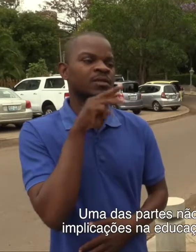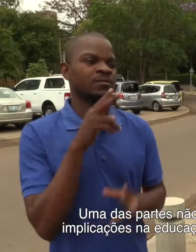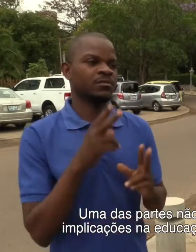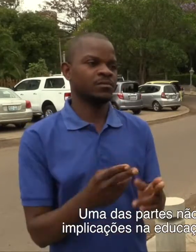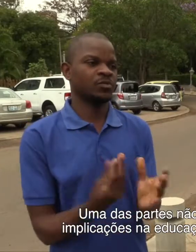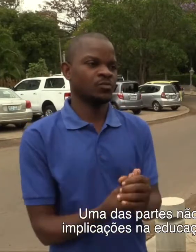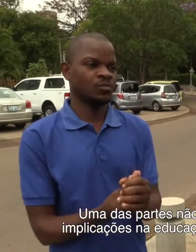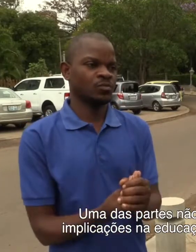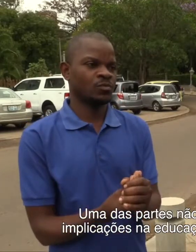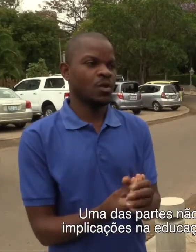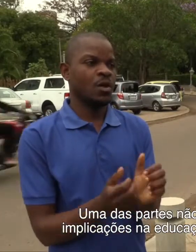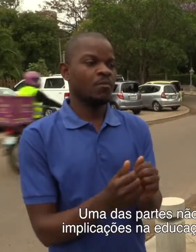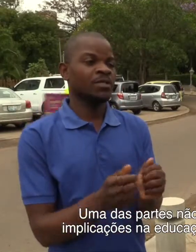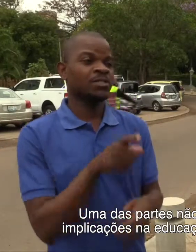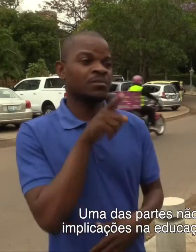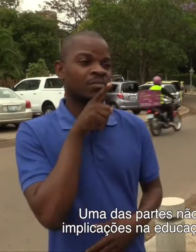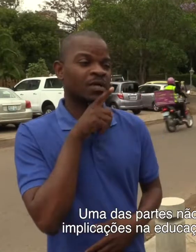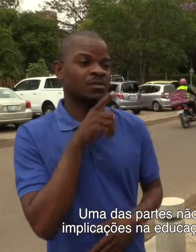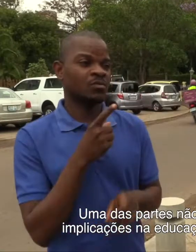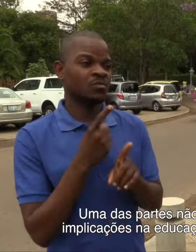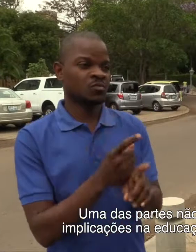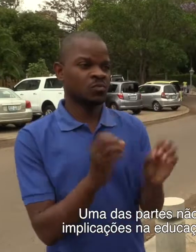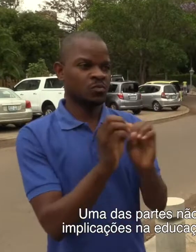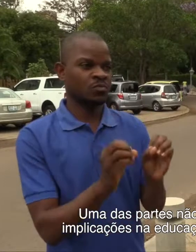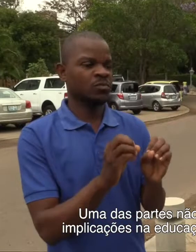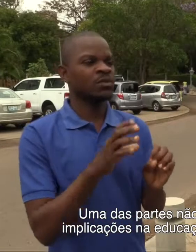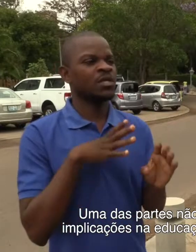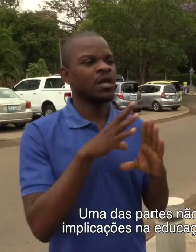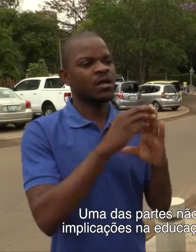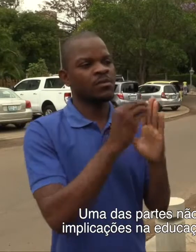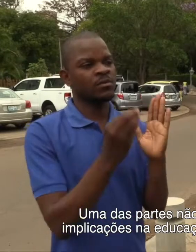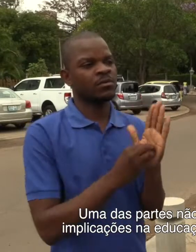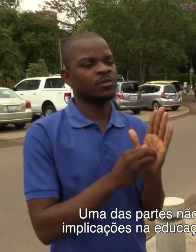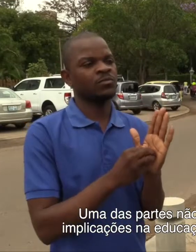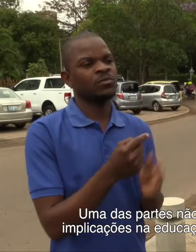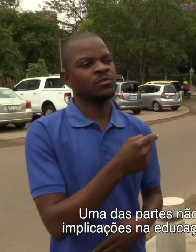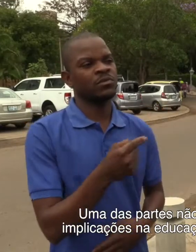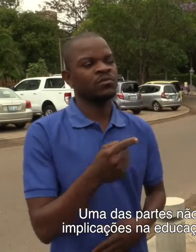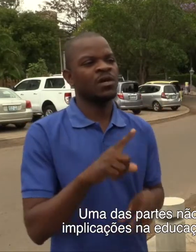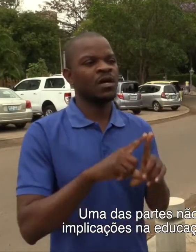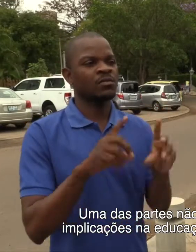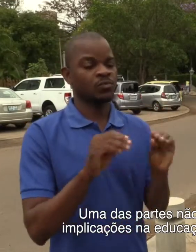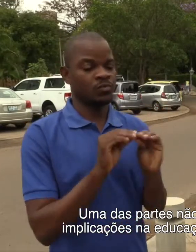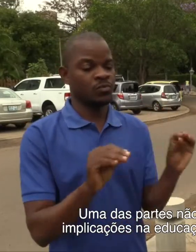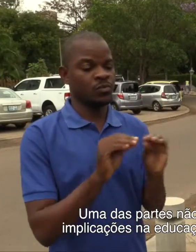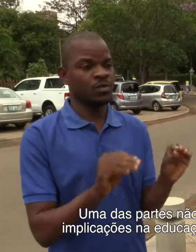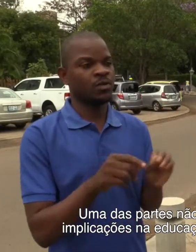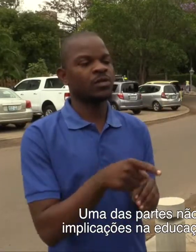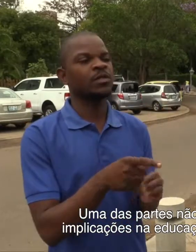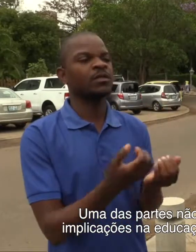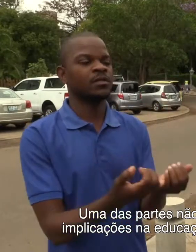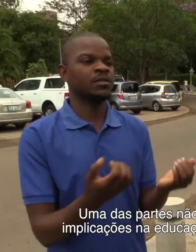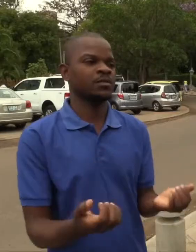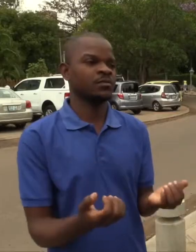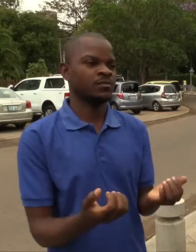Uma das partes não participando pode ter implicações negativas na educação na educação do filho